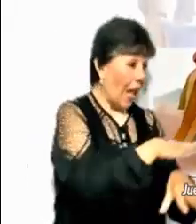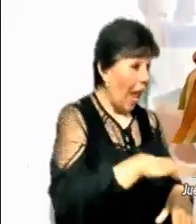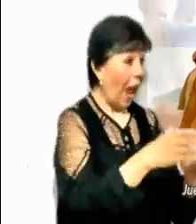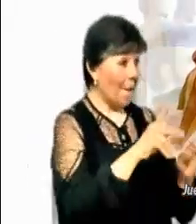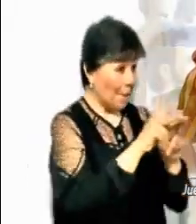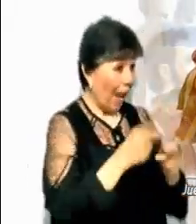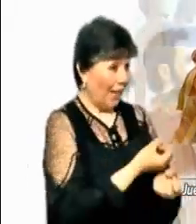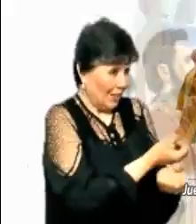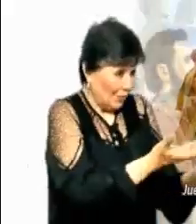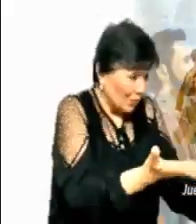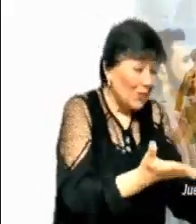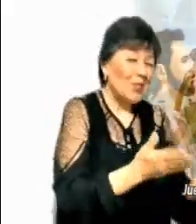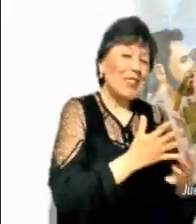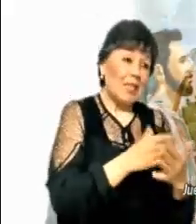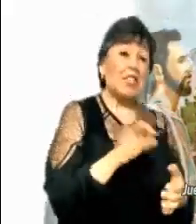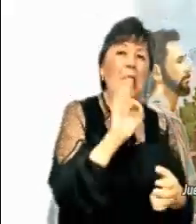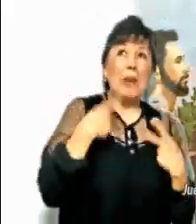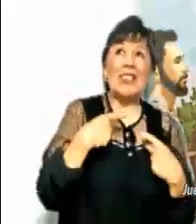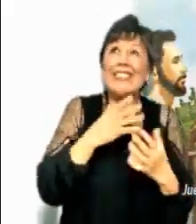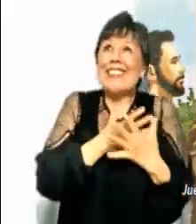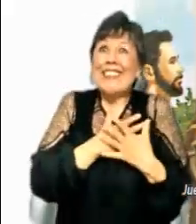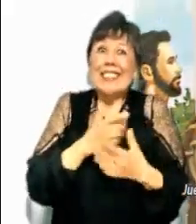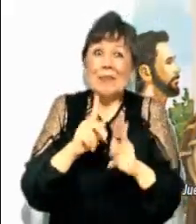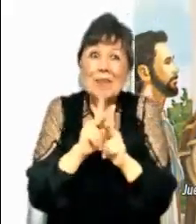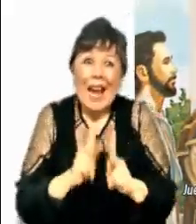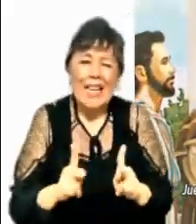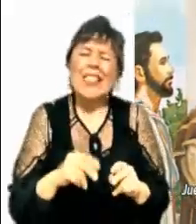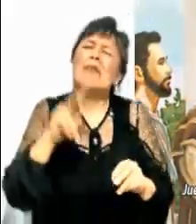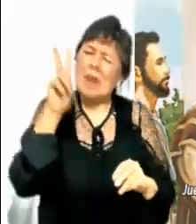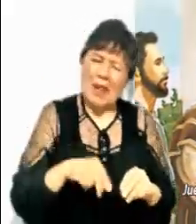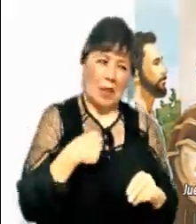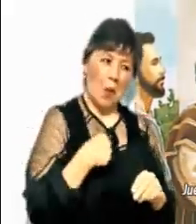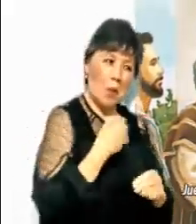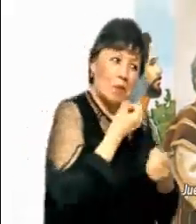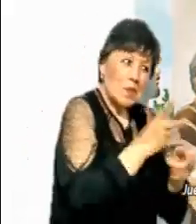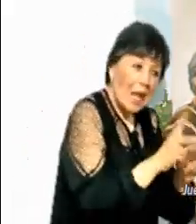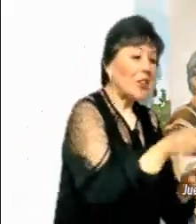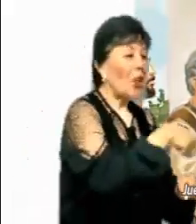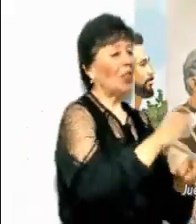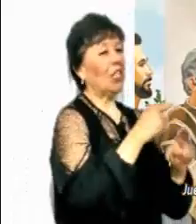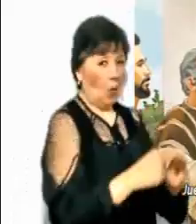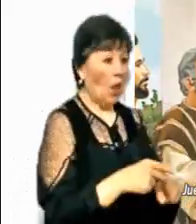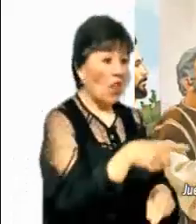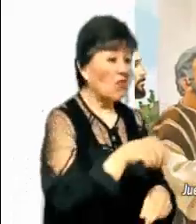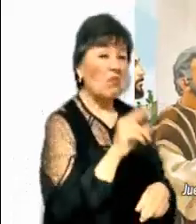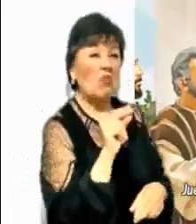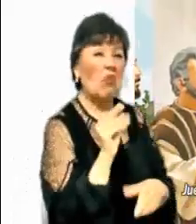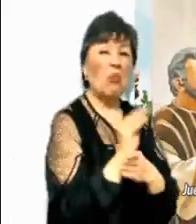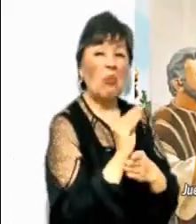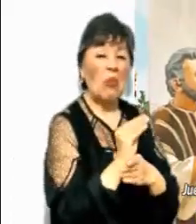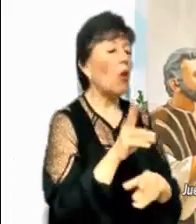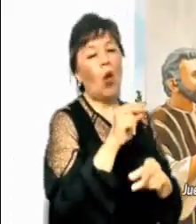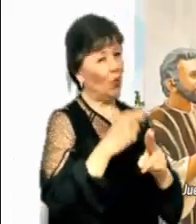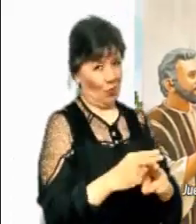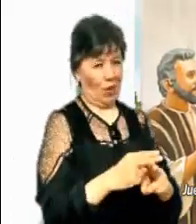Y si allí hay gente amante de la paz, el deseo de paz de ustedes se cumplirá. Si no, no se cumplirá.